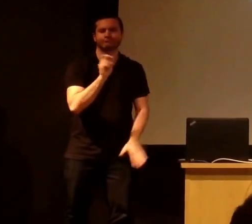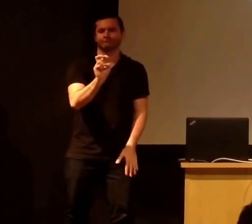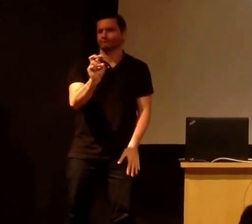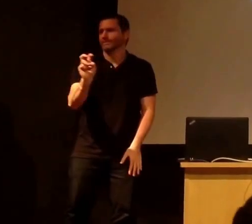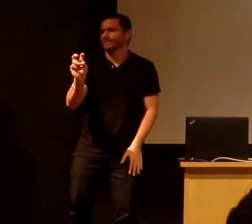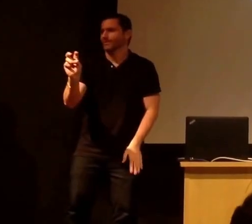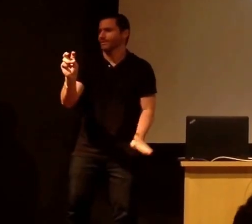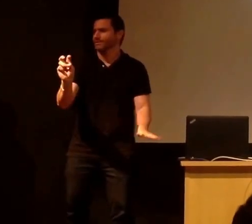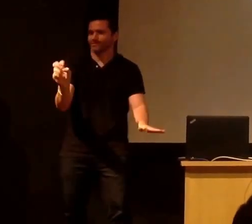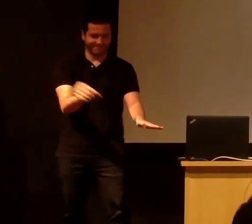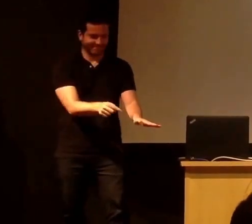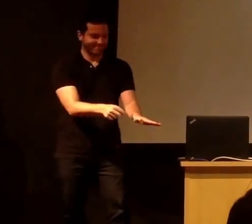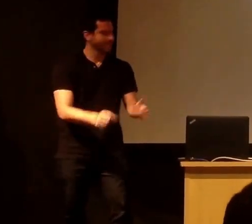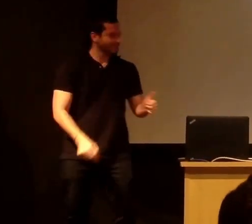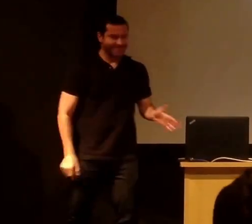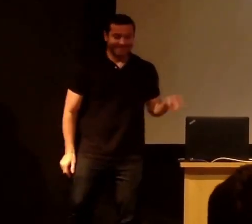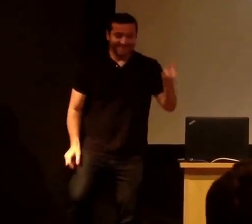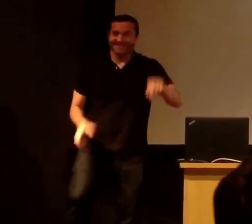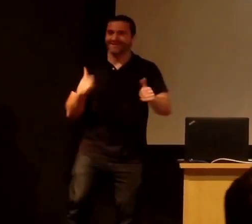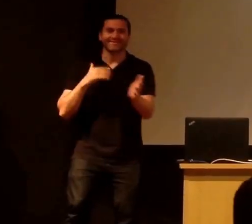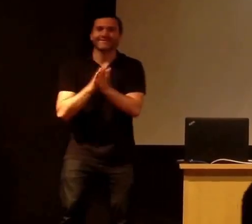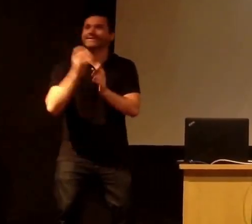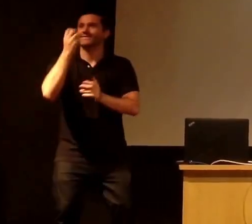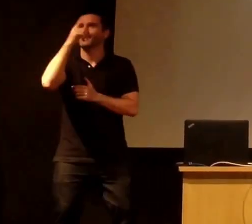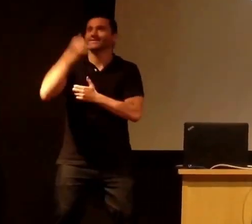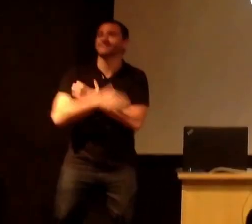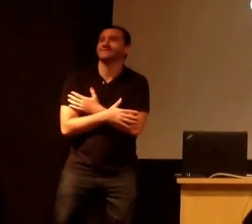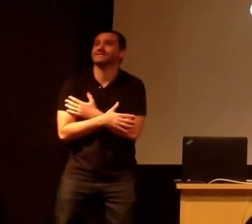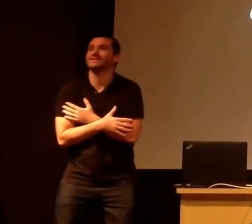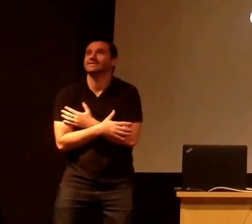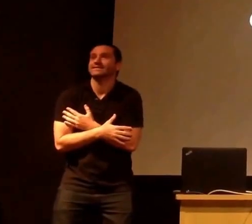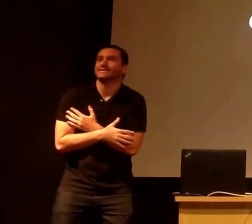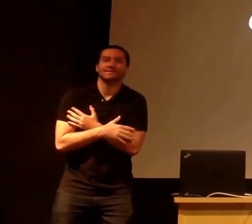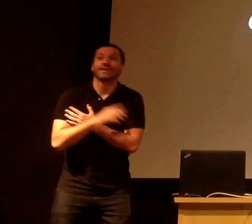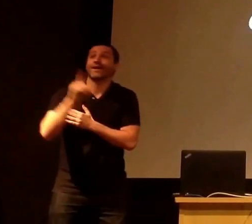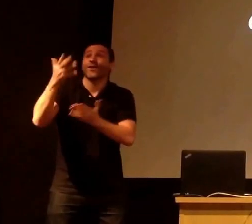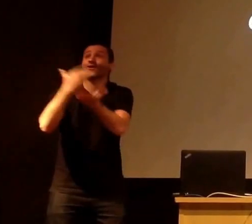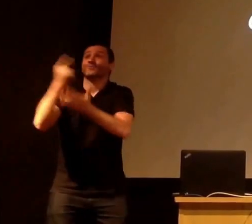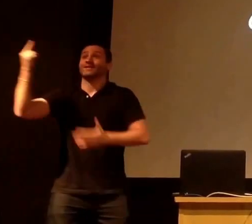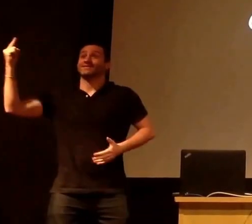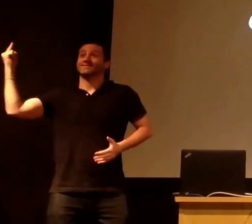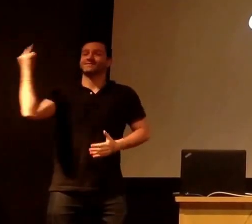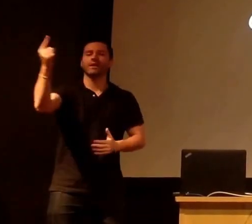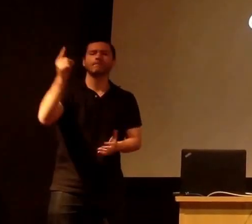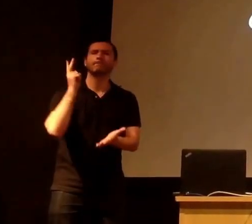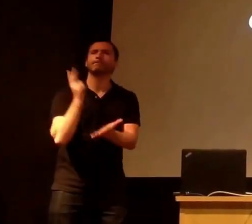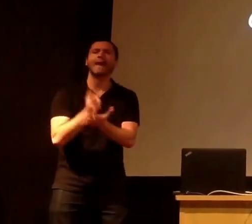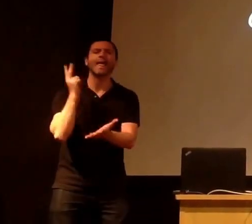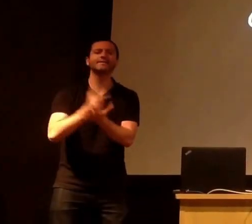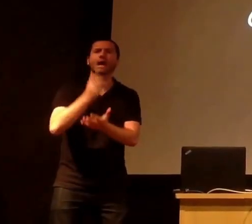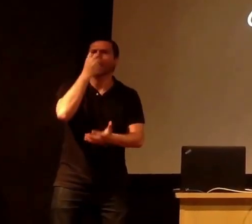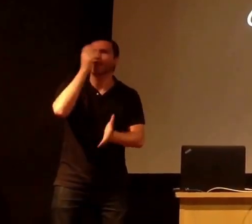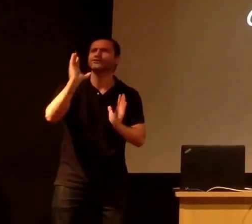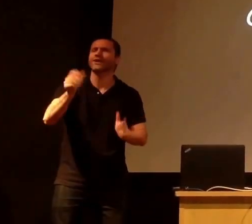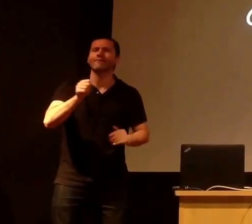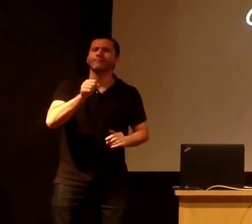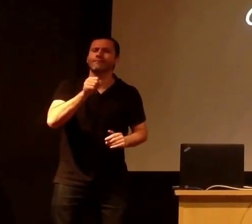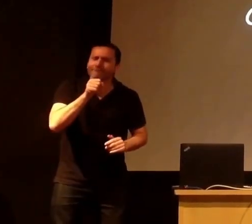Ele tinha mais ou menos cinco anos de idade quando ele foi para o circo com a gente. E a gente lá no circo, todo mundo assistindo a apresentação, vai ser a